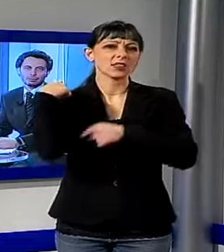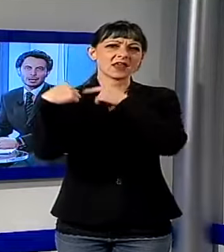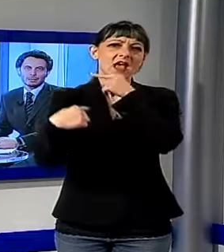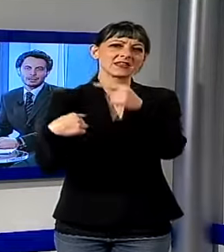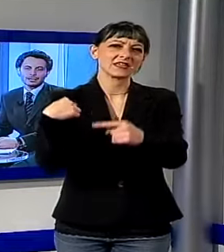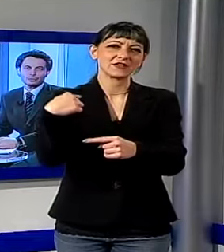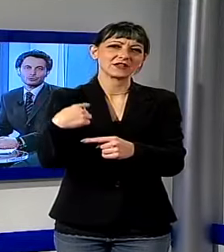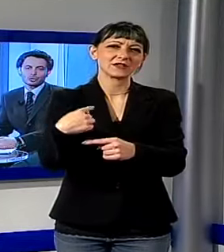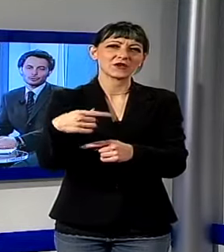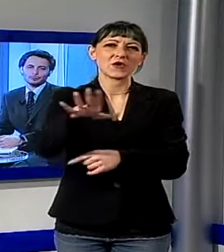programma il concerto